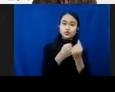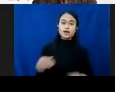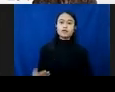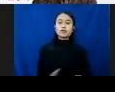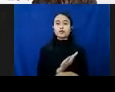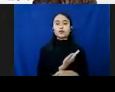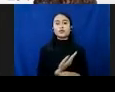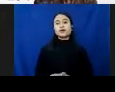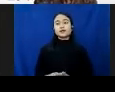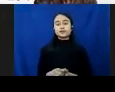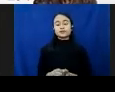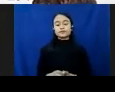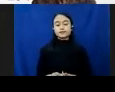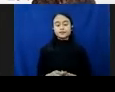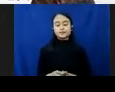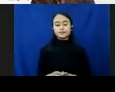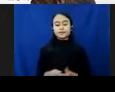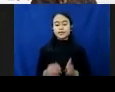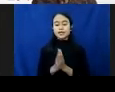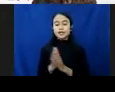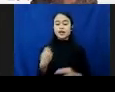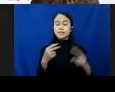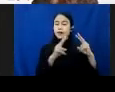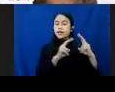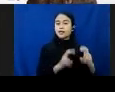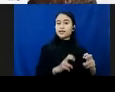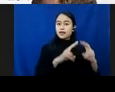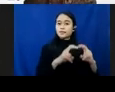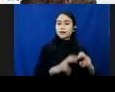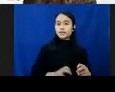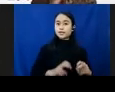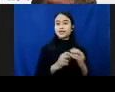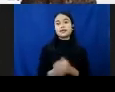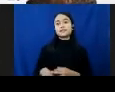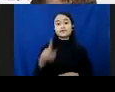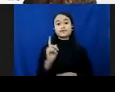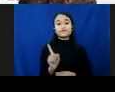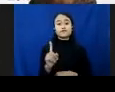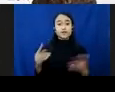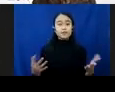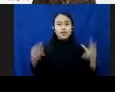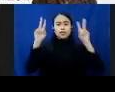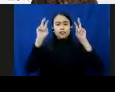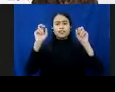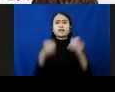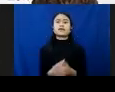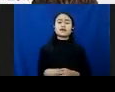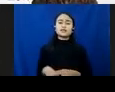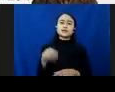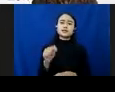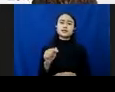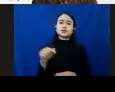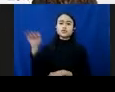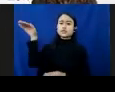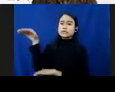Dukungan untuk pada korban. Dan ada penelitian-penelitian inovatif. Kenapa? Karena tren modus operandi, kejahatan